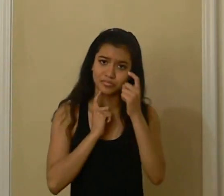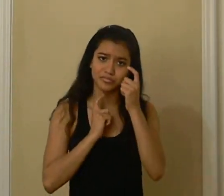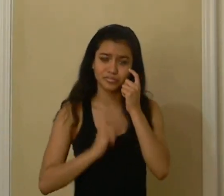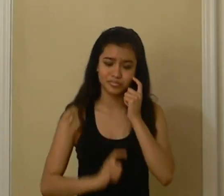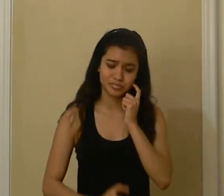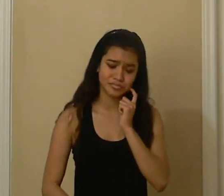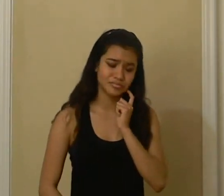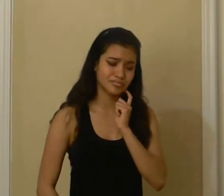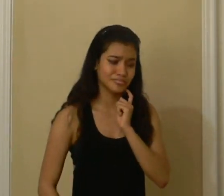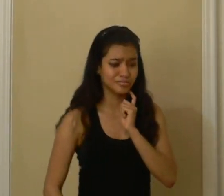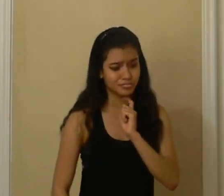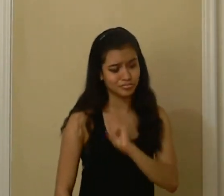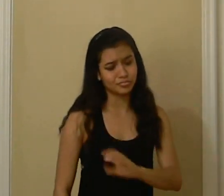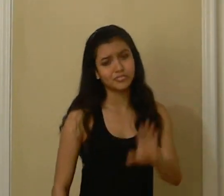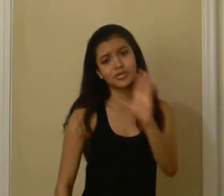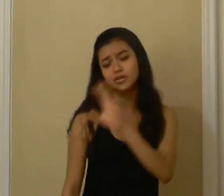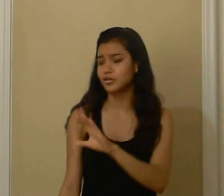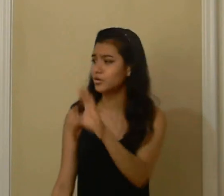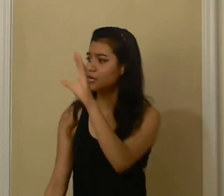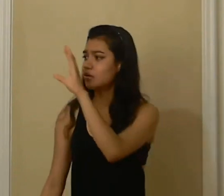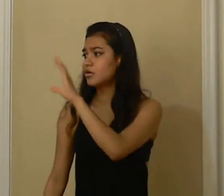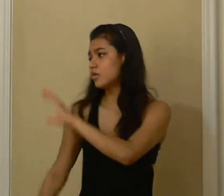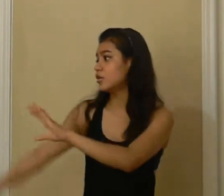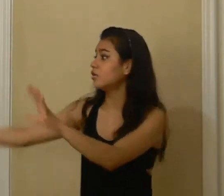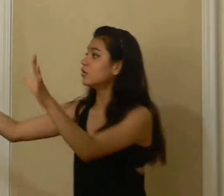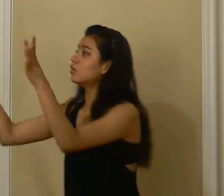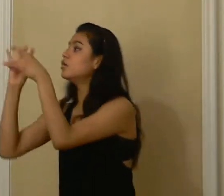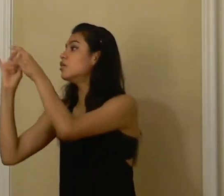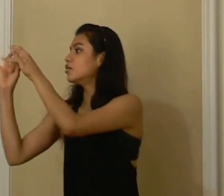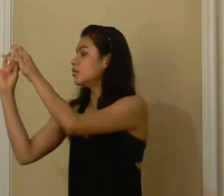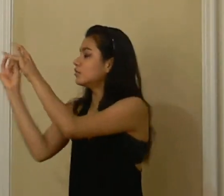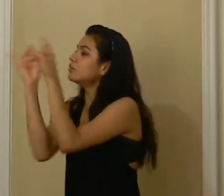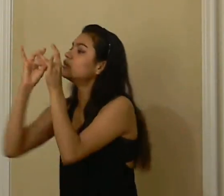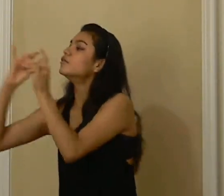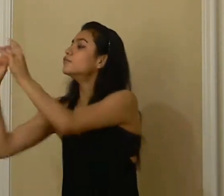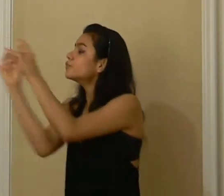Prove de la manzana por amor